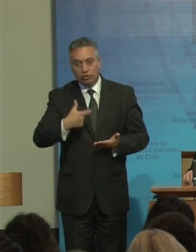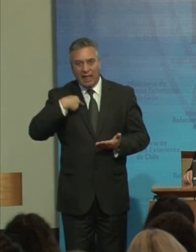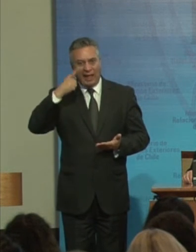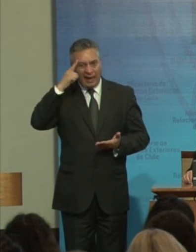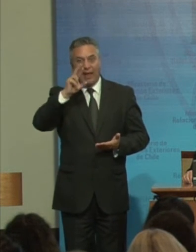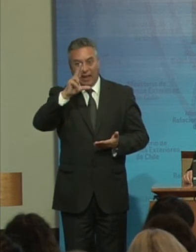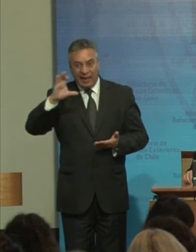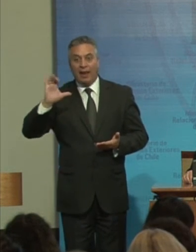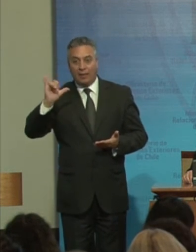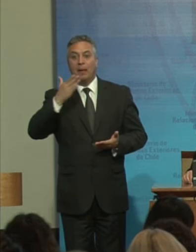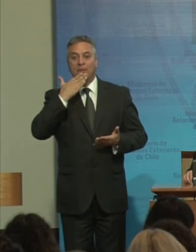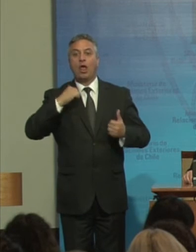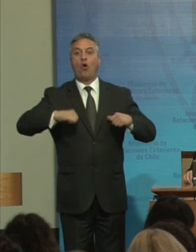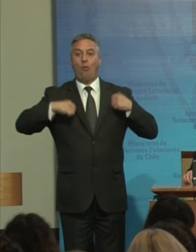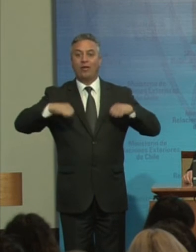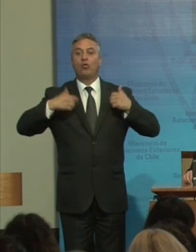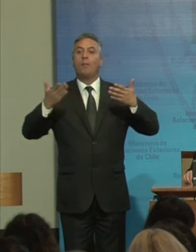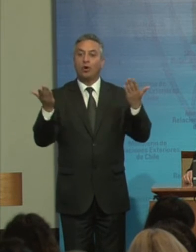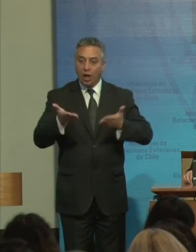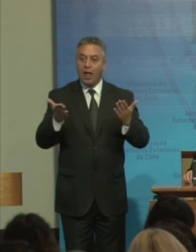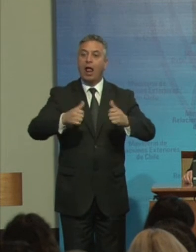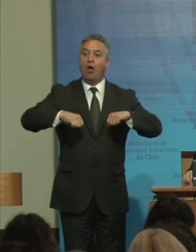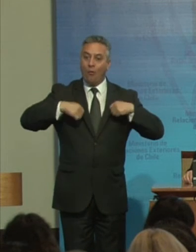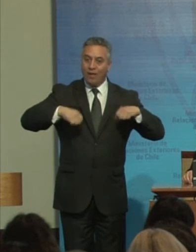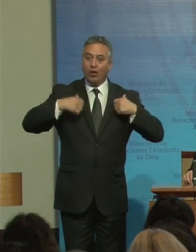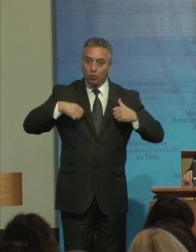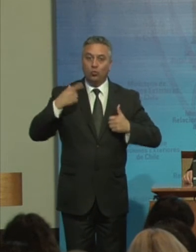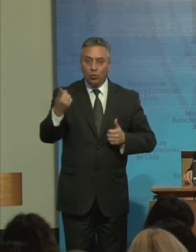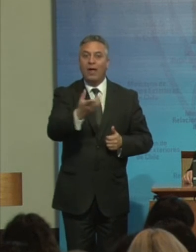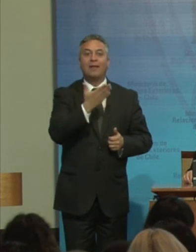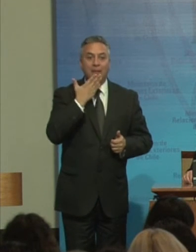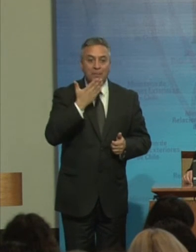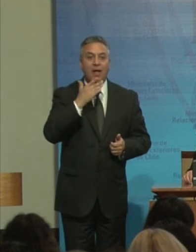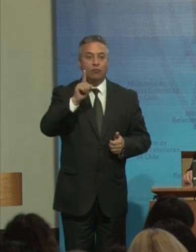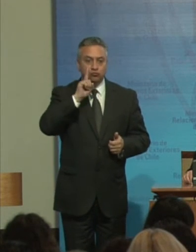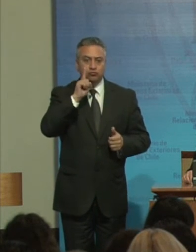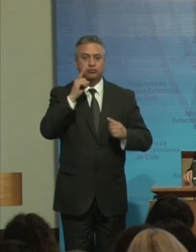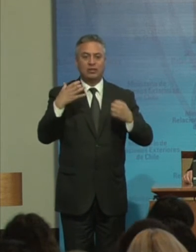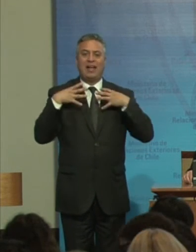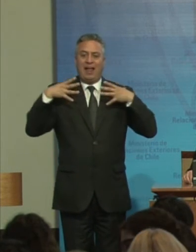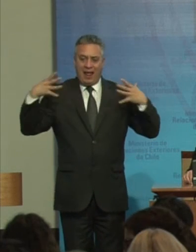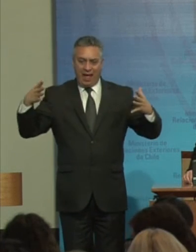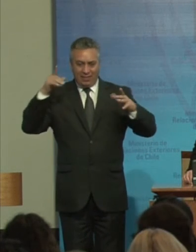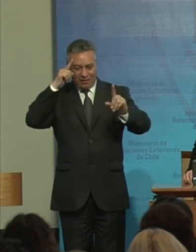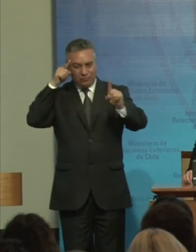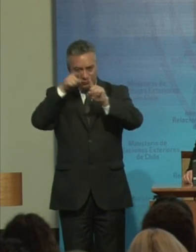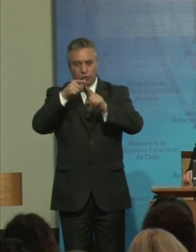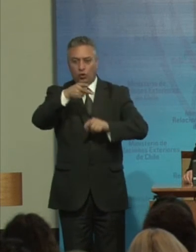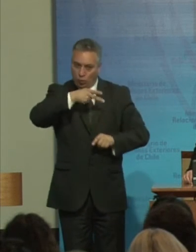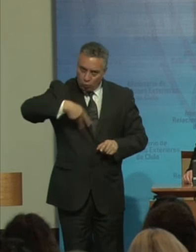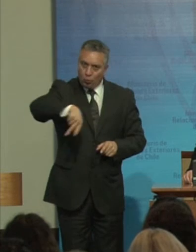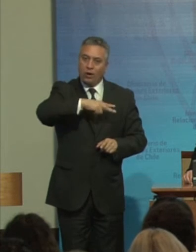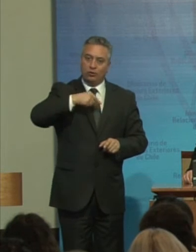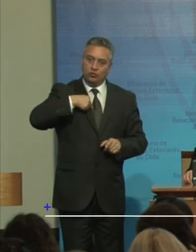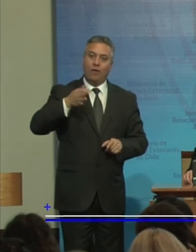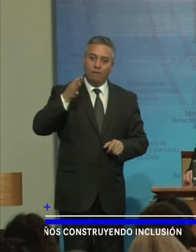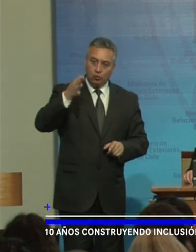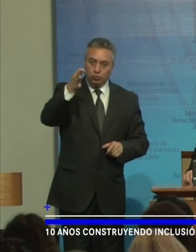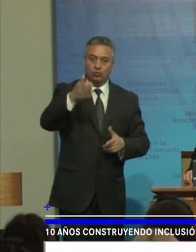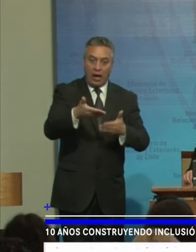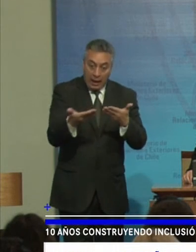juventud Porque en la juventud También Tenemos Grandes expectativas En nuestro futuro Entonces